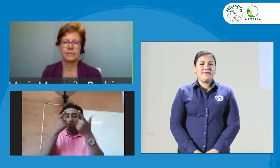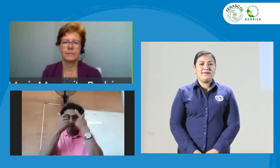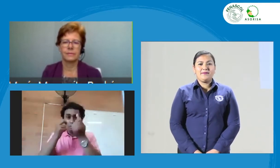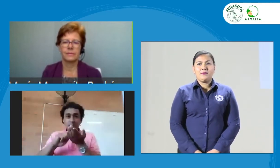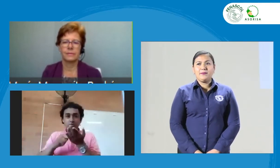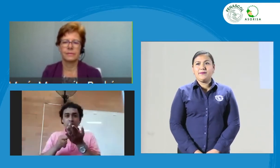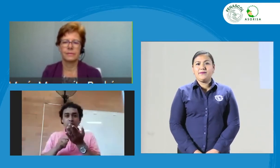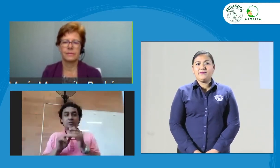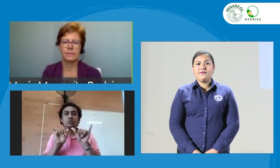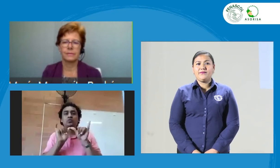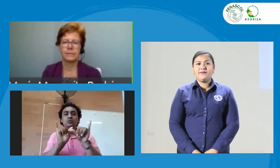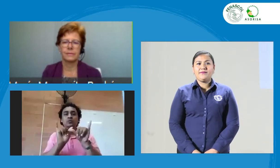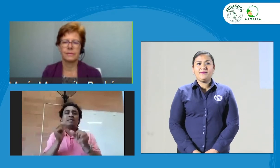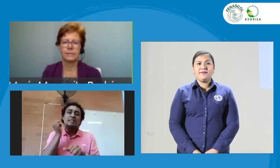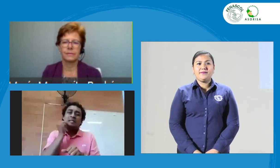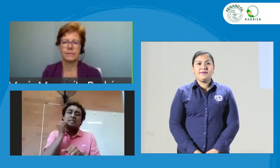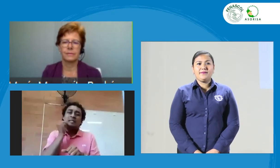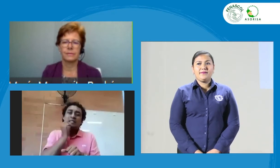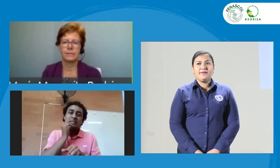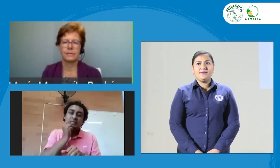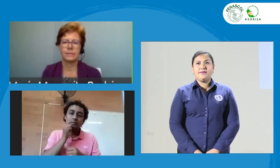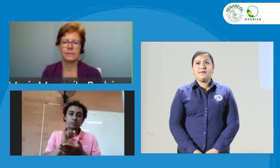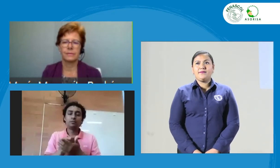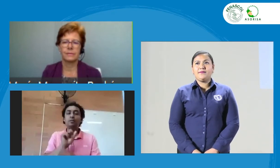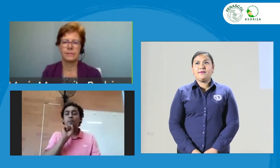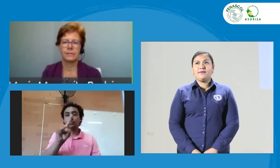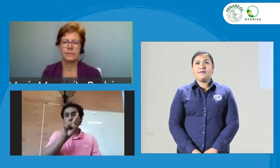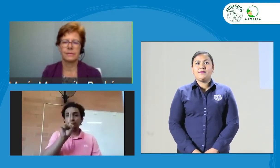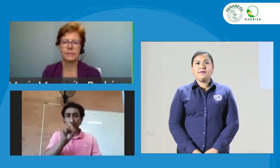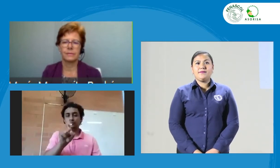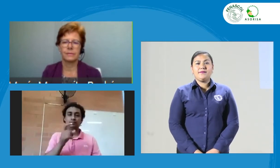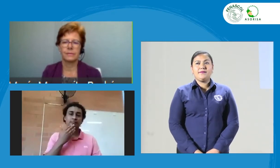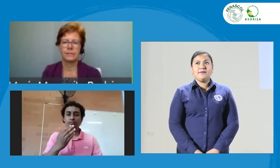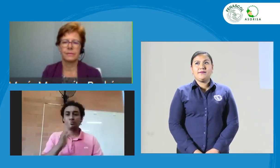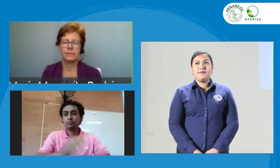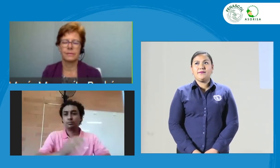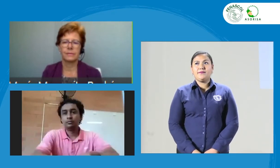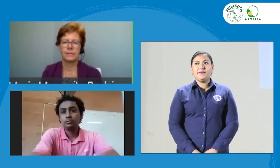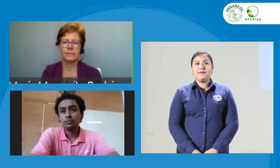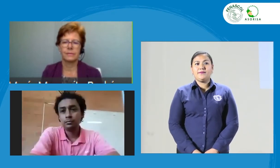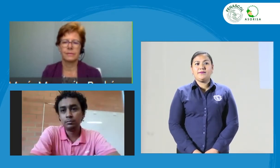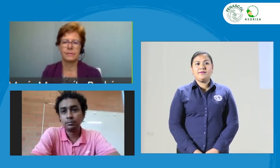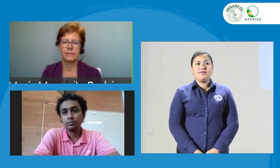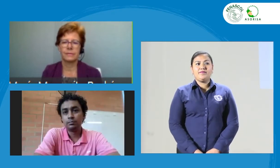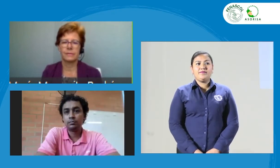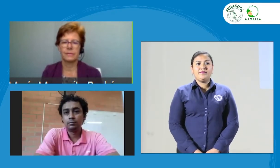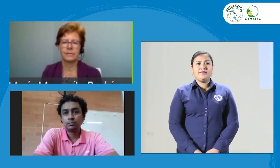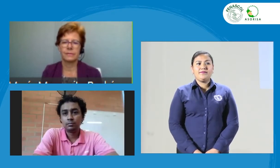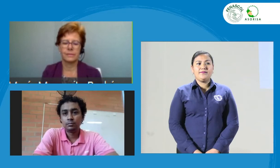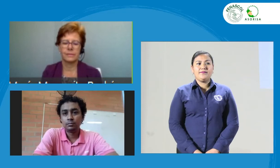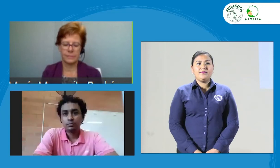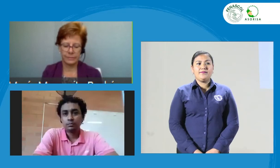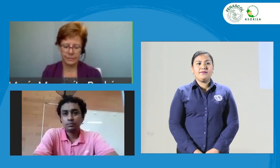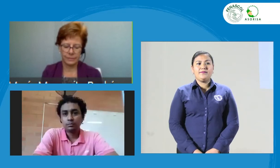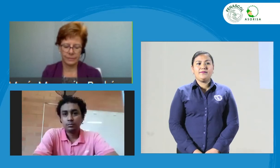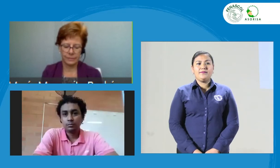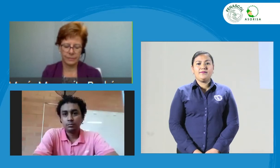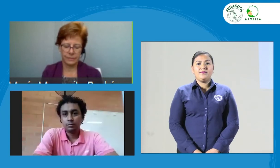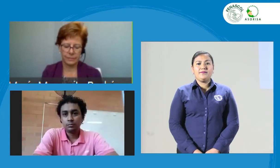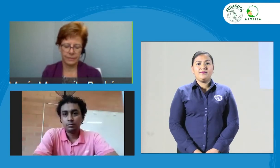recomendaciones y que no son tenidas en cuenta. Los intérpretes permanecen en sus trabajos y esta situación es como por la que se puede